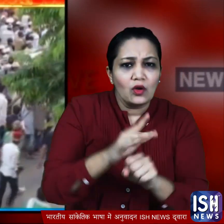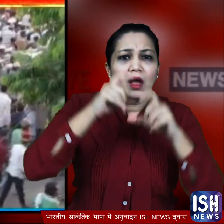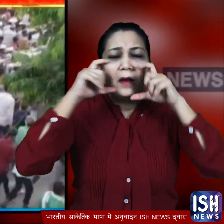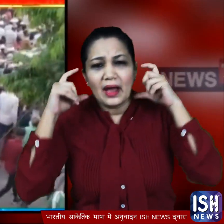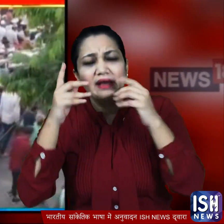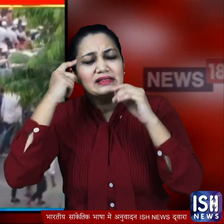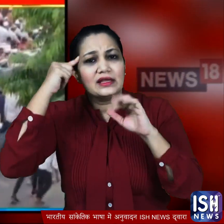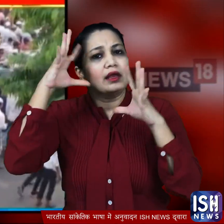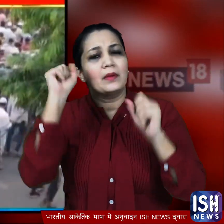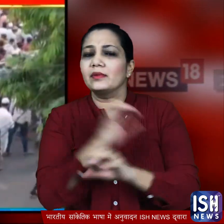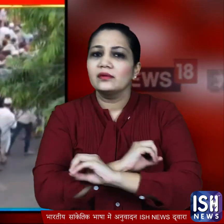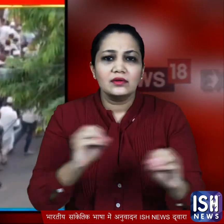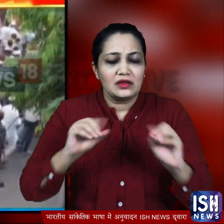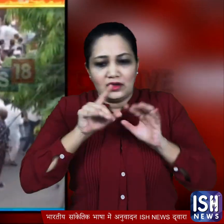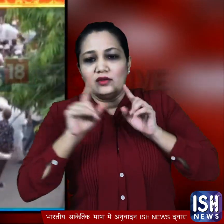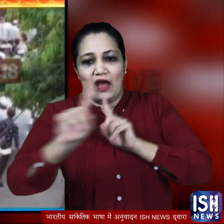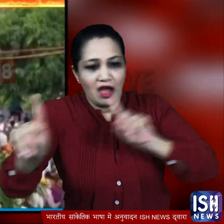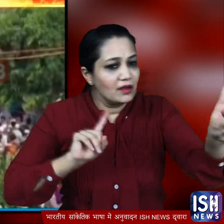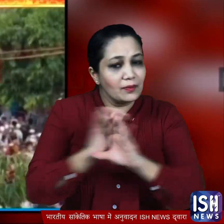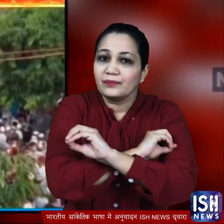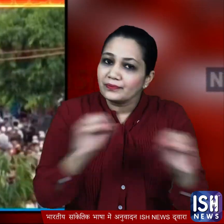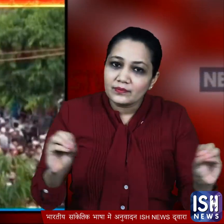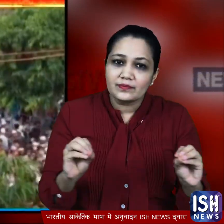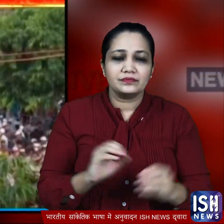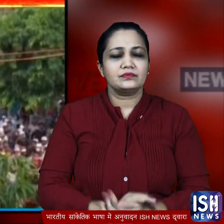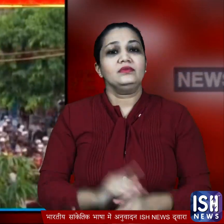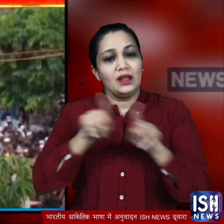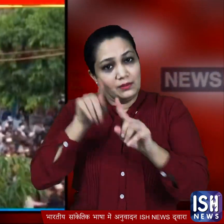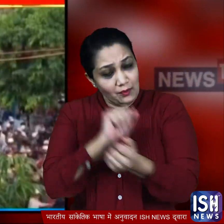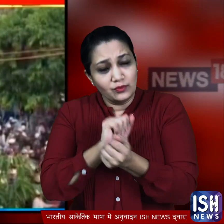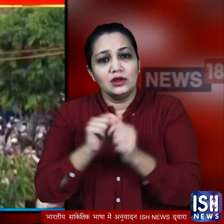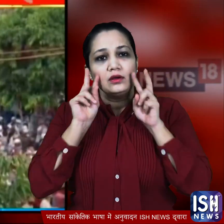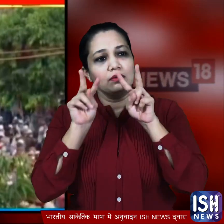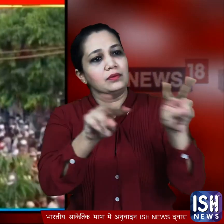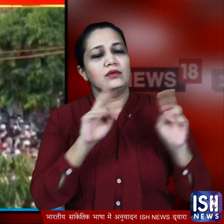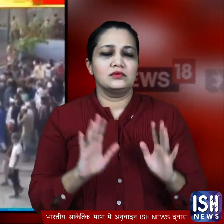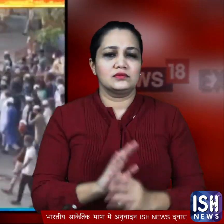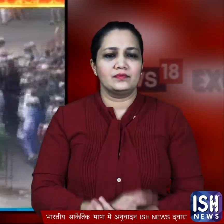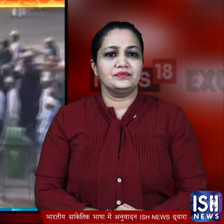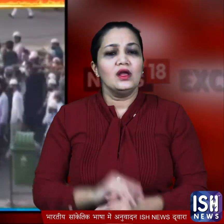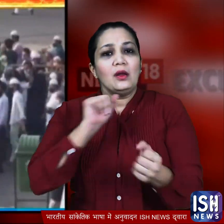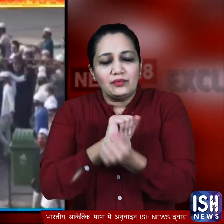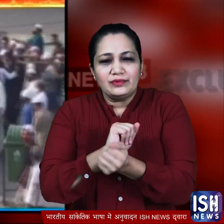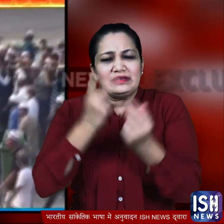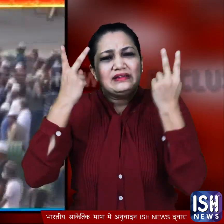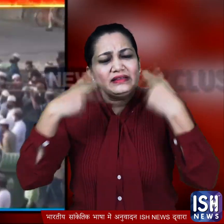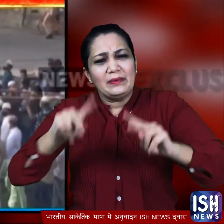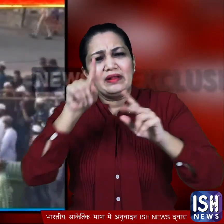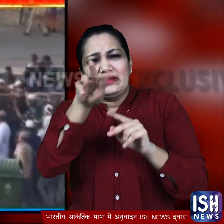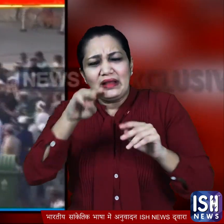पहनना याद रहा ना एक दूसरे से दूरी बनाना और तो और पुलिस वाले भी बस तमाशा देखते नज़र आए क्योंकि उनके सामने ही हजारों लोग करोना